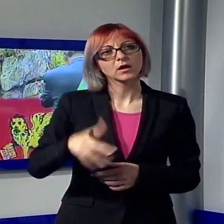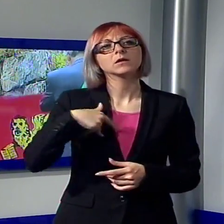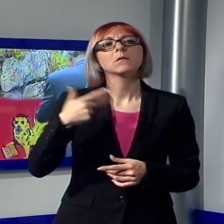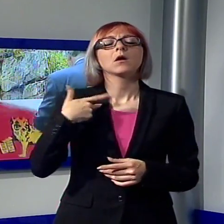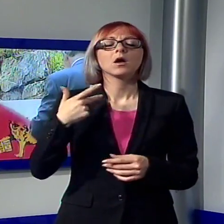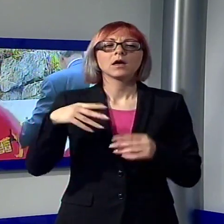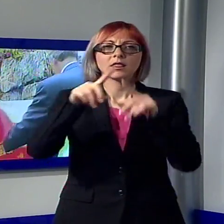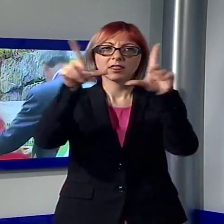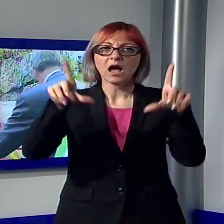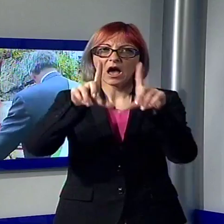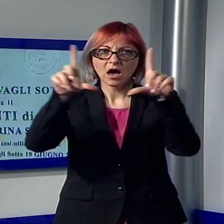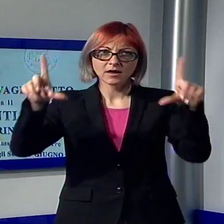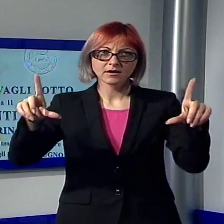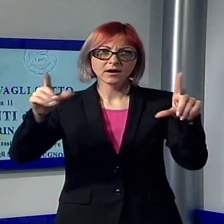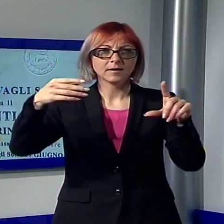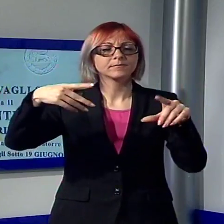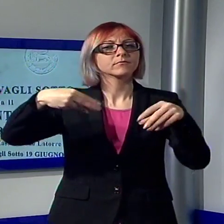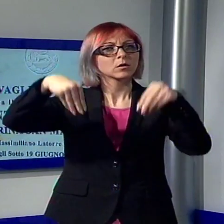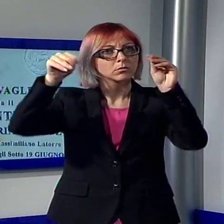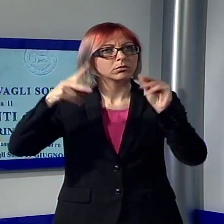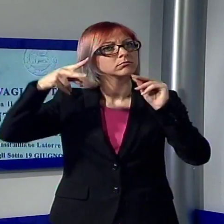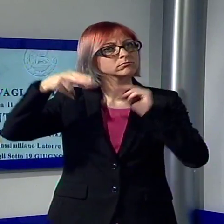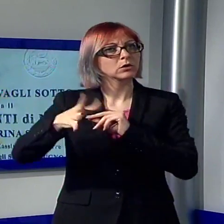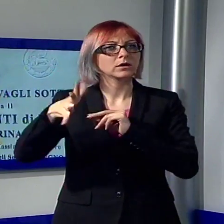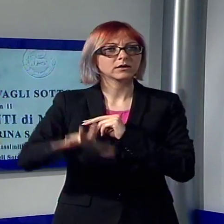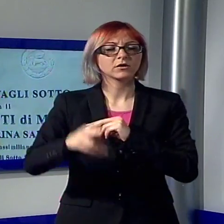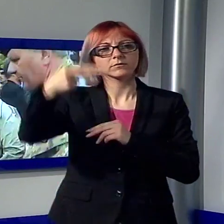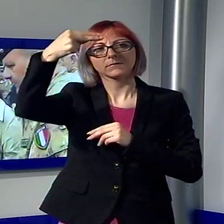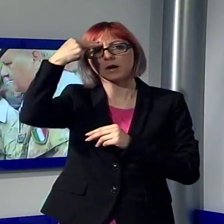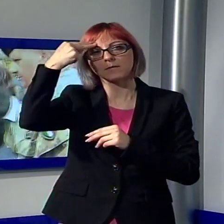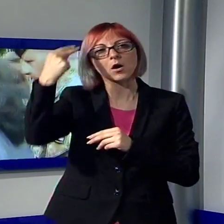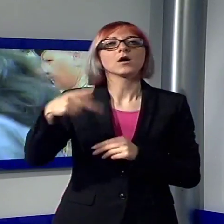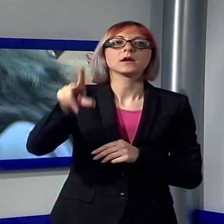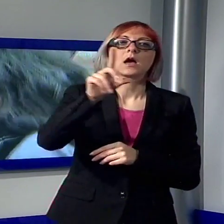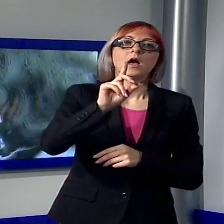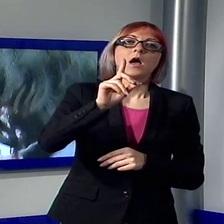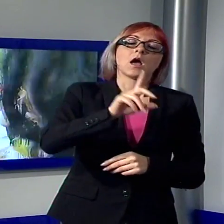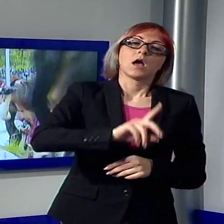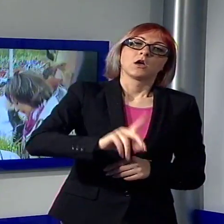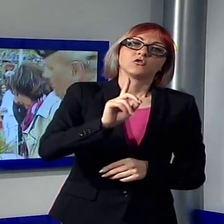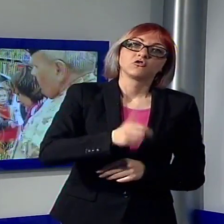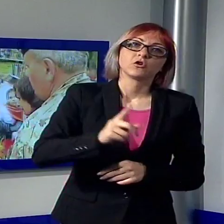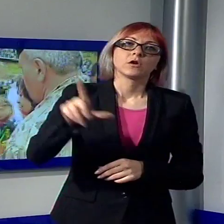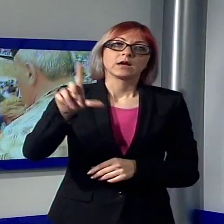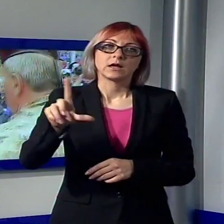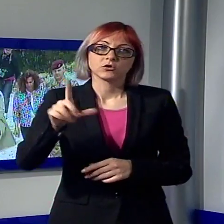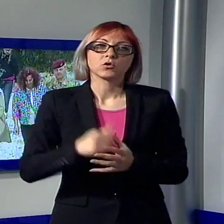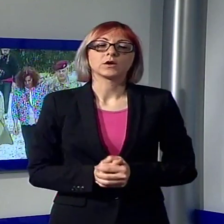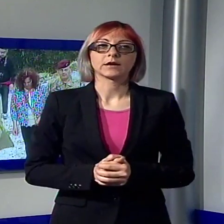targa con dedica a Girone e Latorre. Poi la signora Puglia ha donato un mazzo di fiori alla sorella di Fabrizio Quattrocchi, la